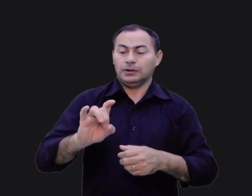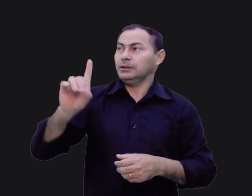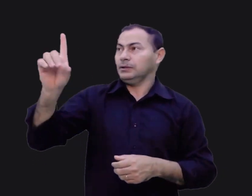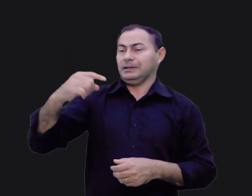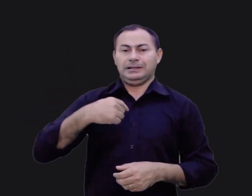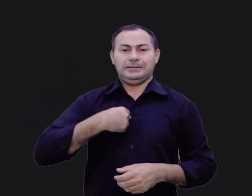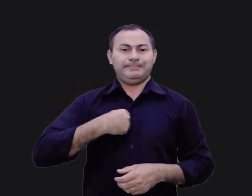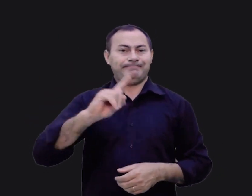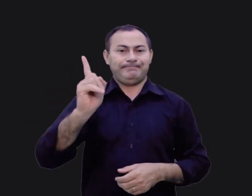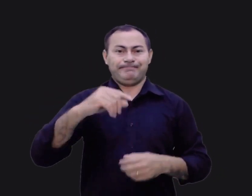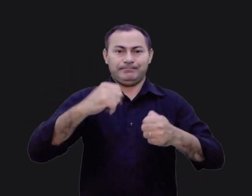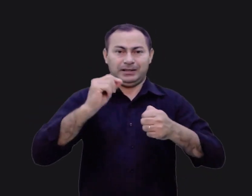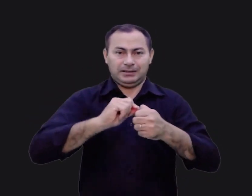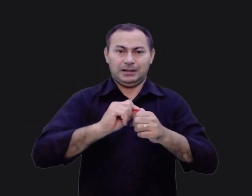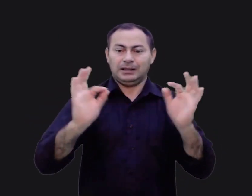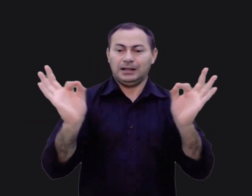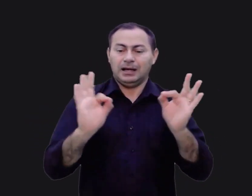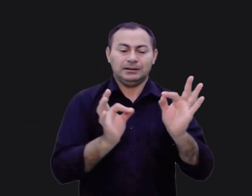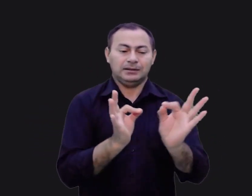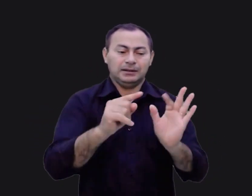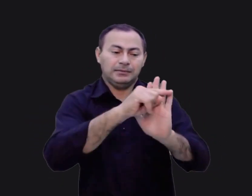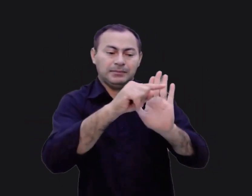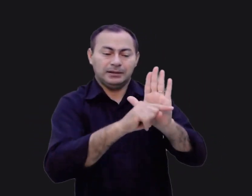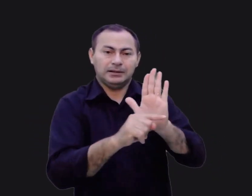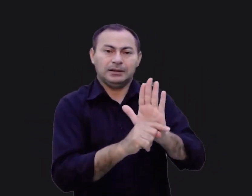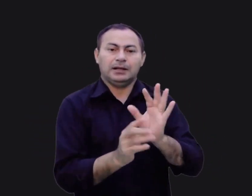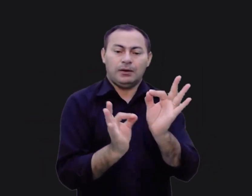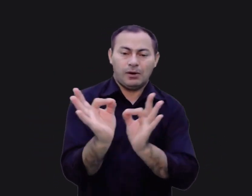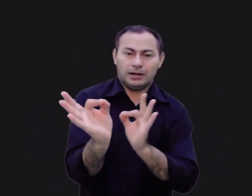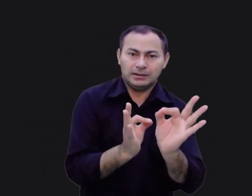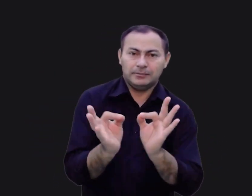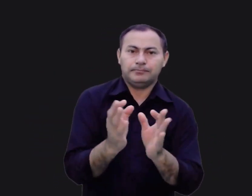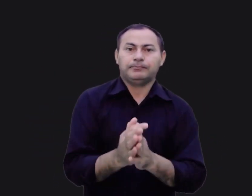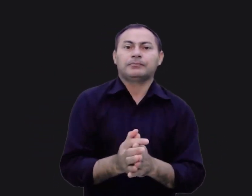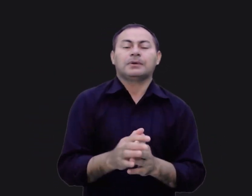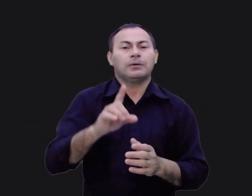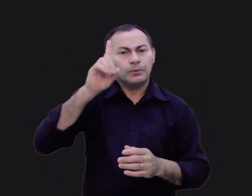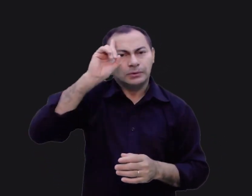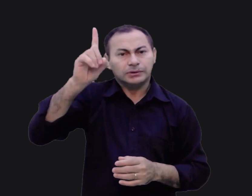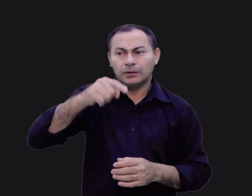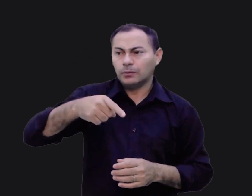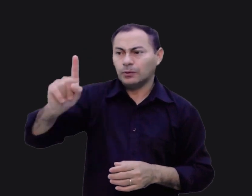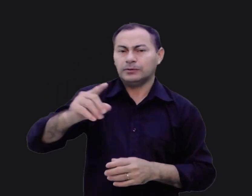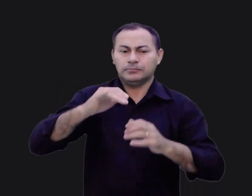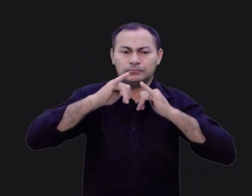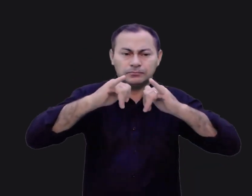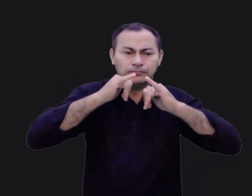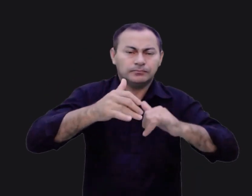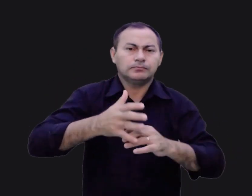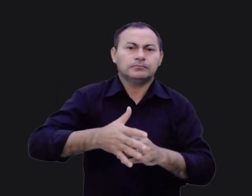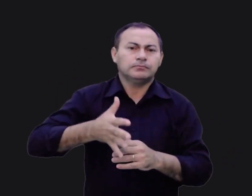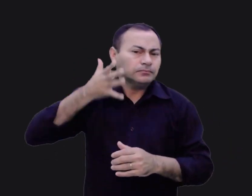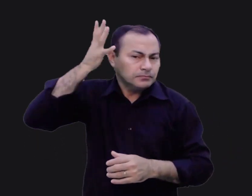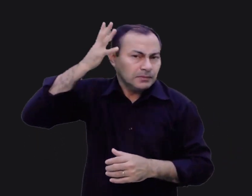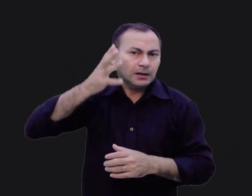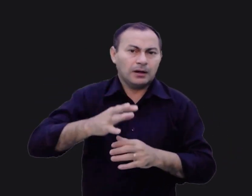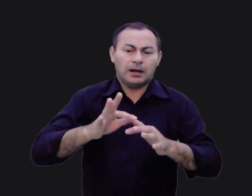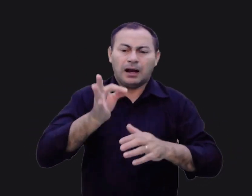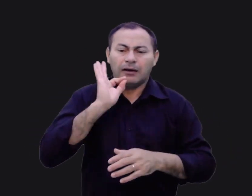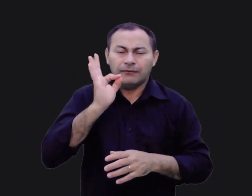Deus, eu não precisava fazer nada, nem planejar, nem organizar. Um dia, eu fui pregar em um café da manhã para um grupo